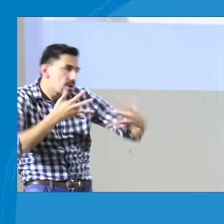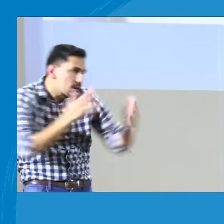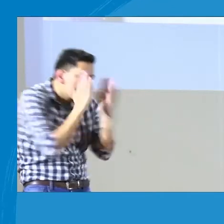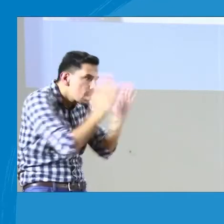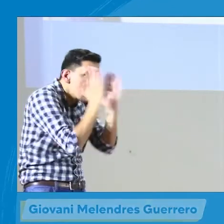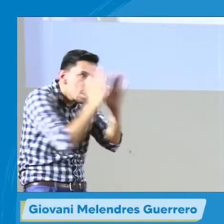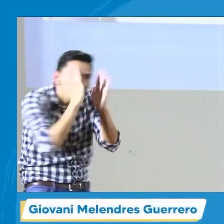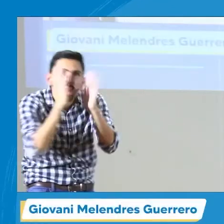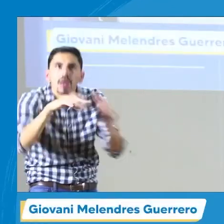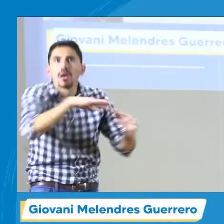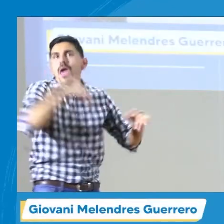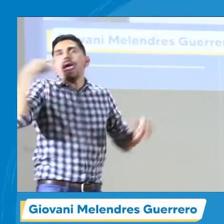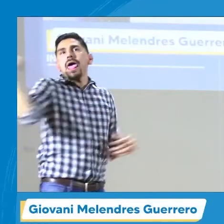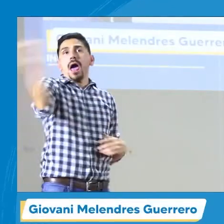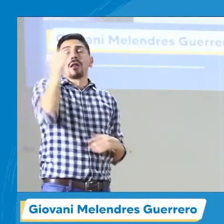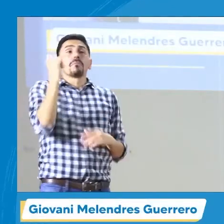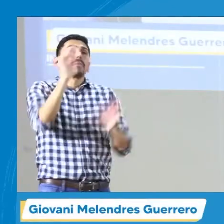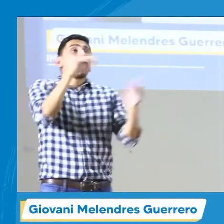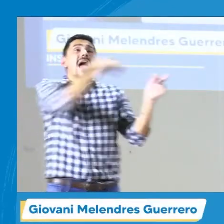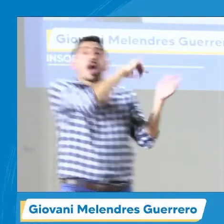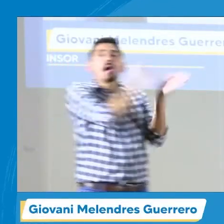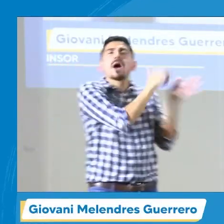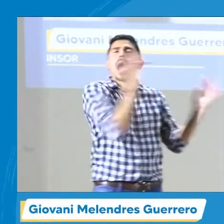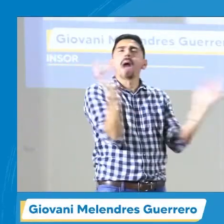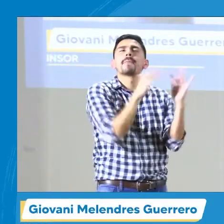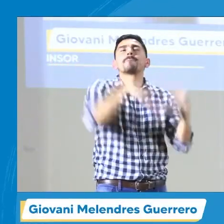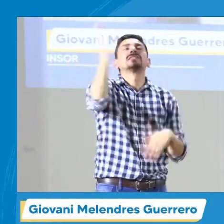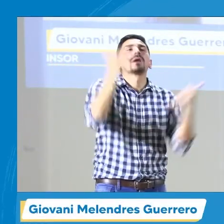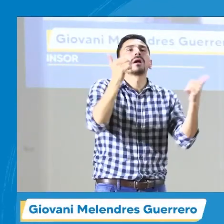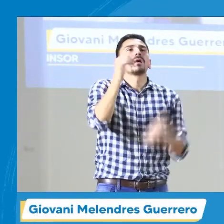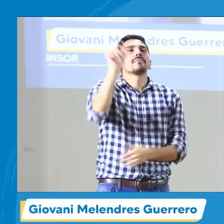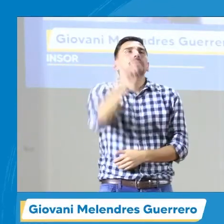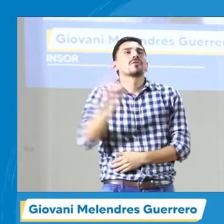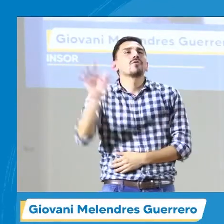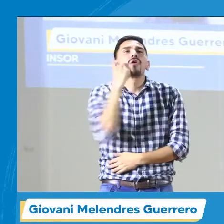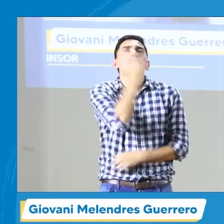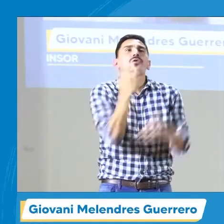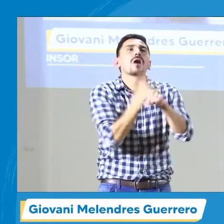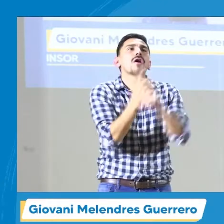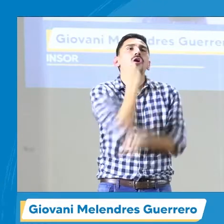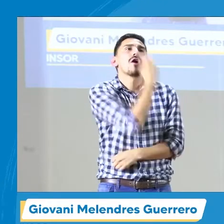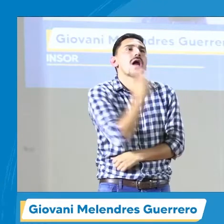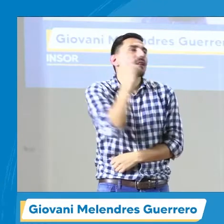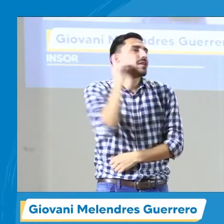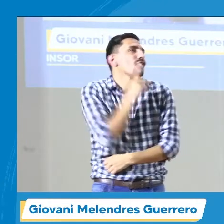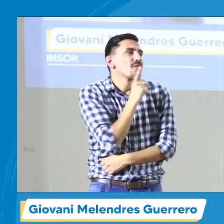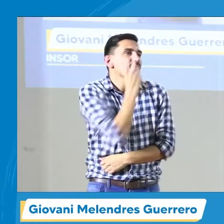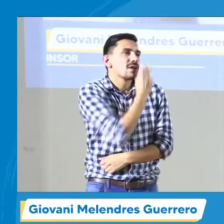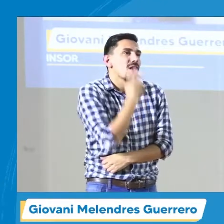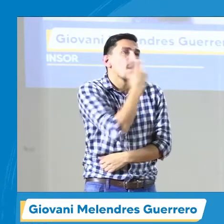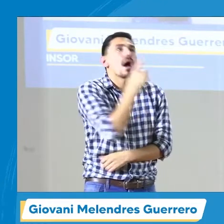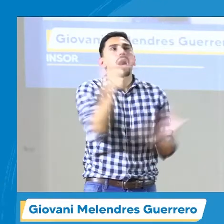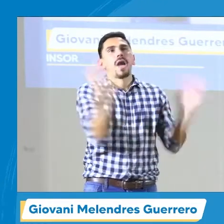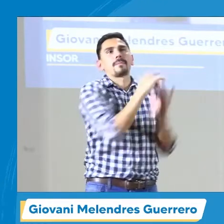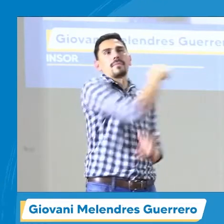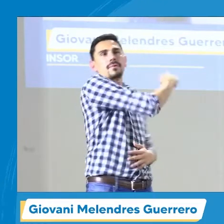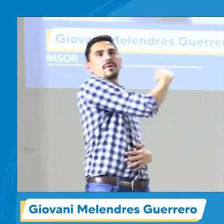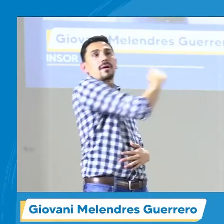derecho a la educación, y se hacen unos ajustes razonables para que estas personas puedan ingresar. También,